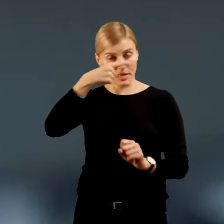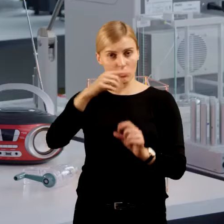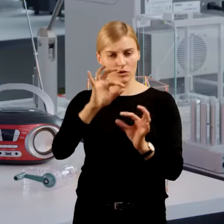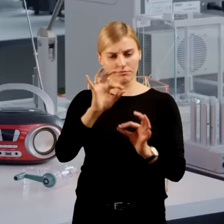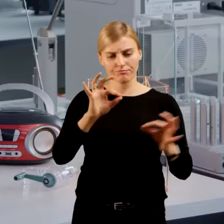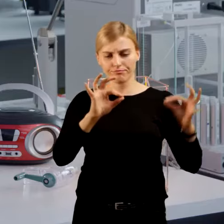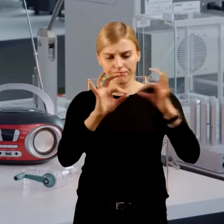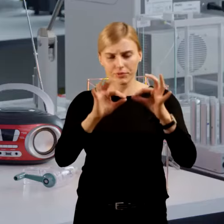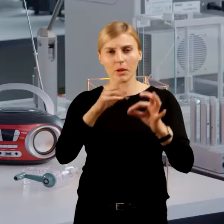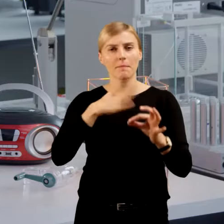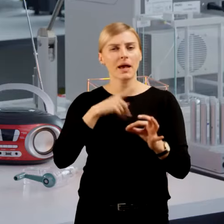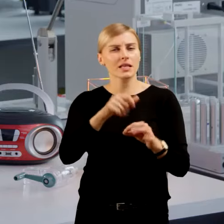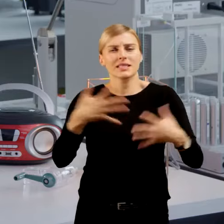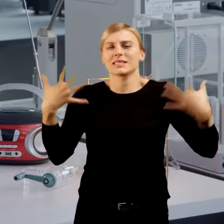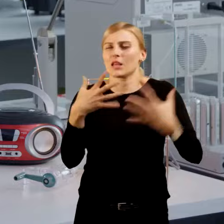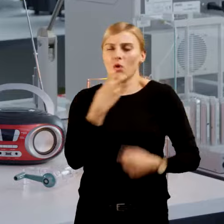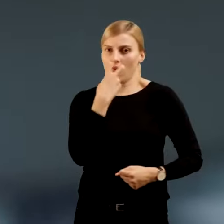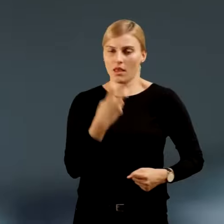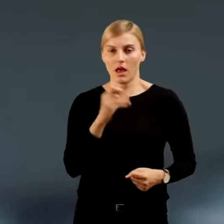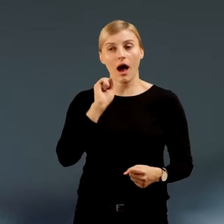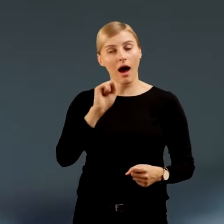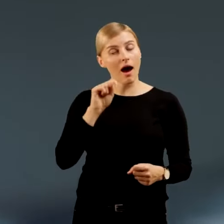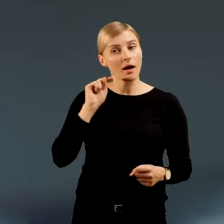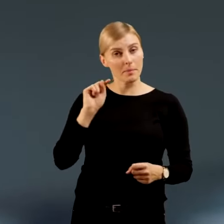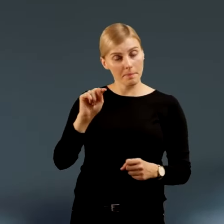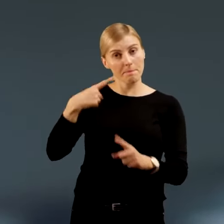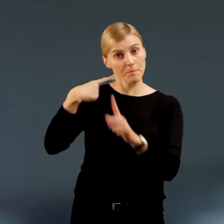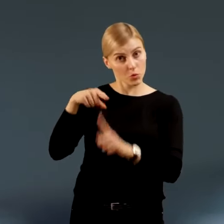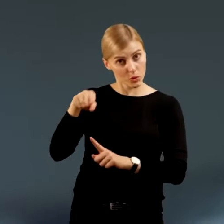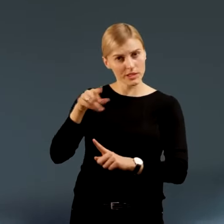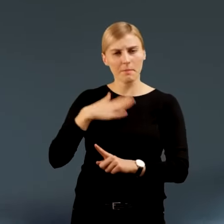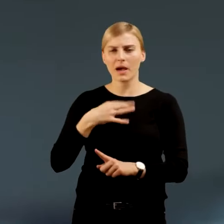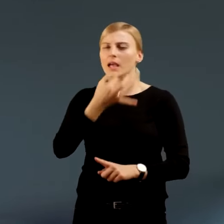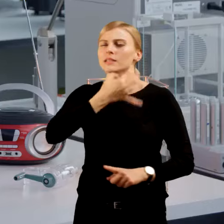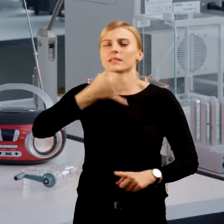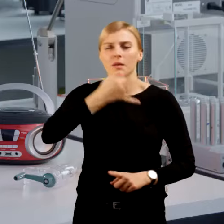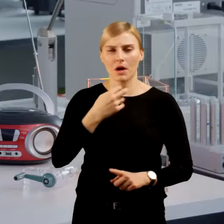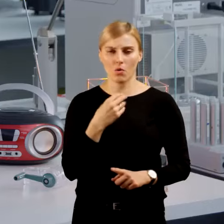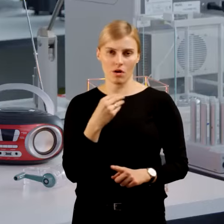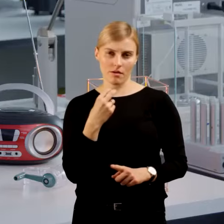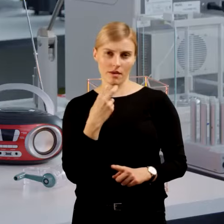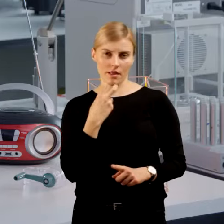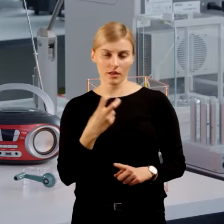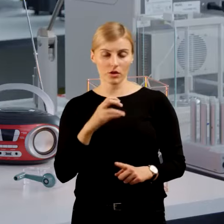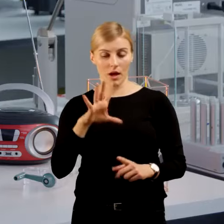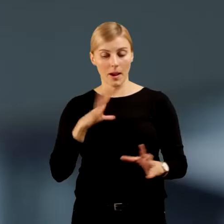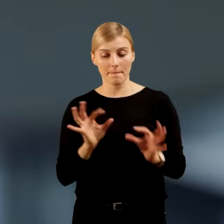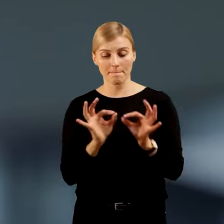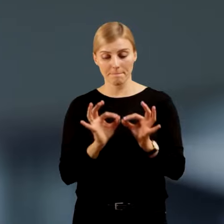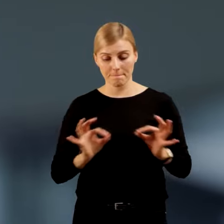zawiera za dużo elektronów, a ten, oznaczony znakiem plus, za mało. Kiedy połączymy je ze sobą,